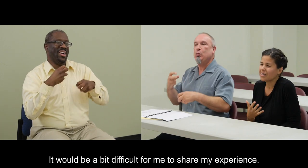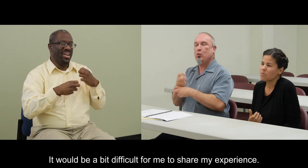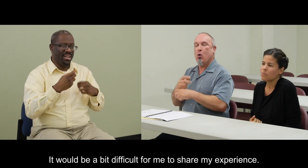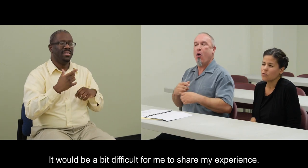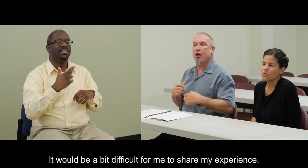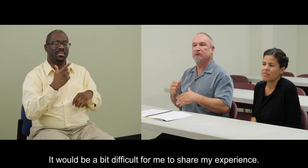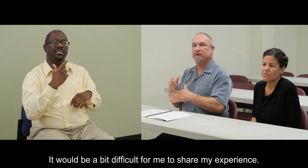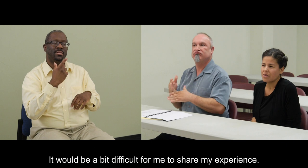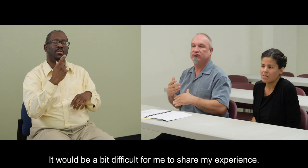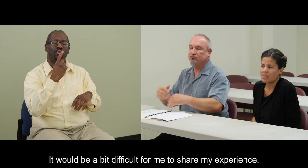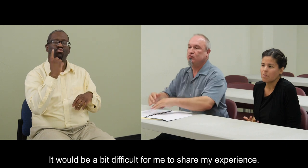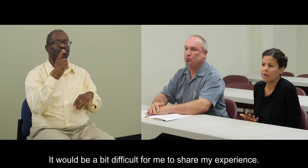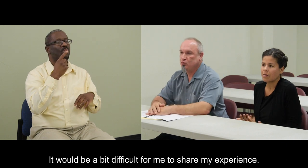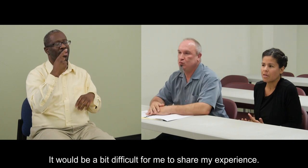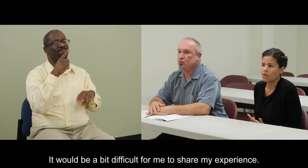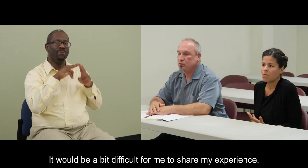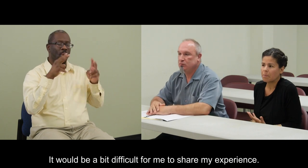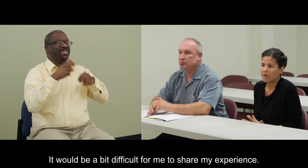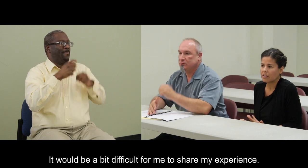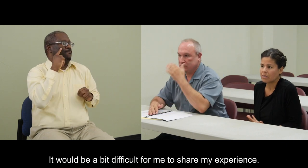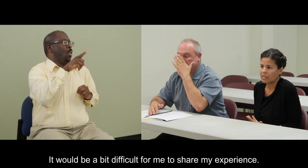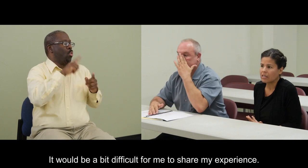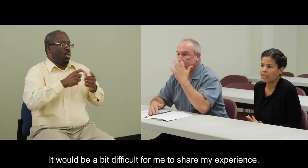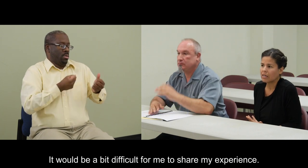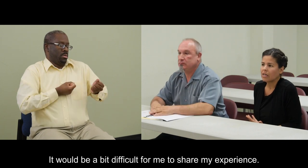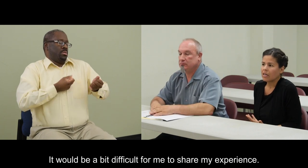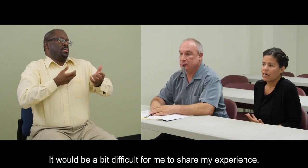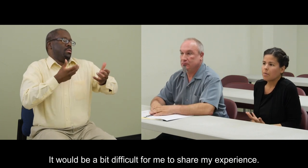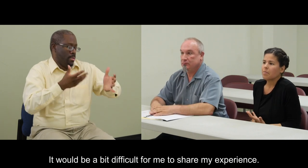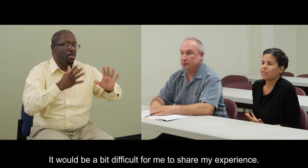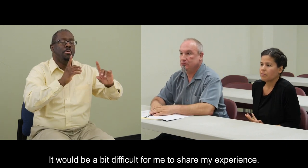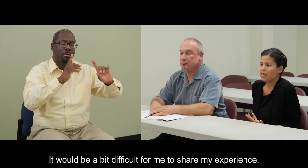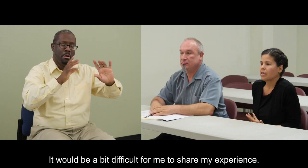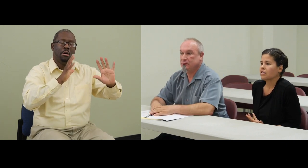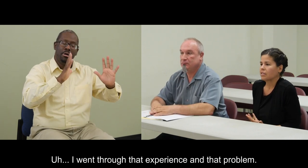Sería un poco difícil para mí compartir mi experiencia.